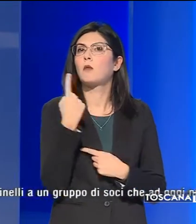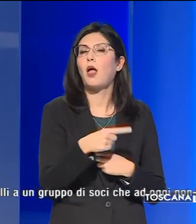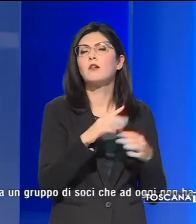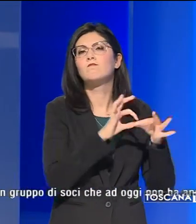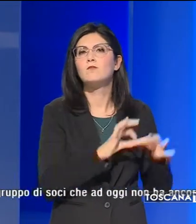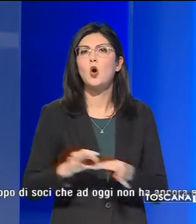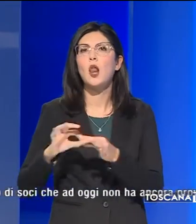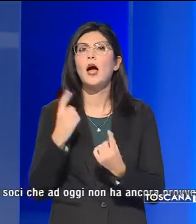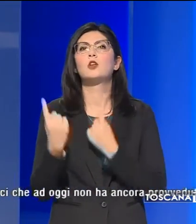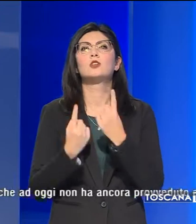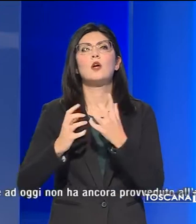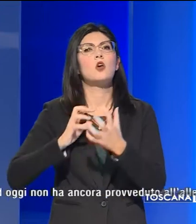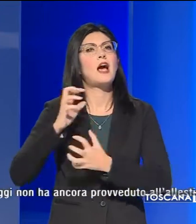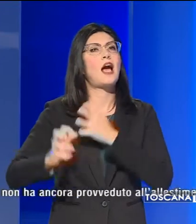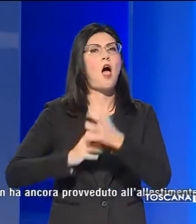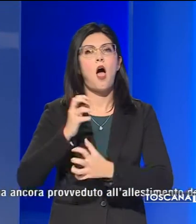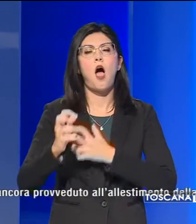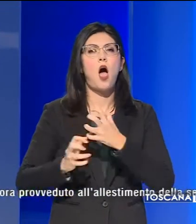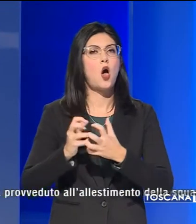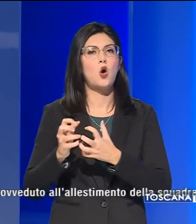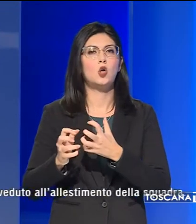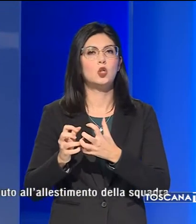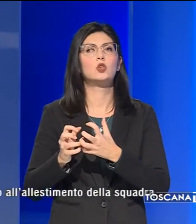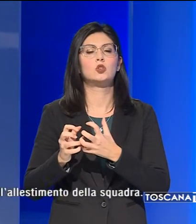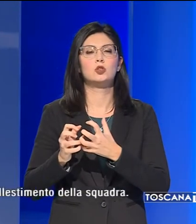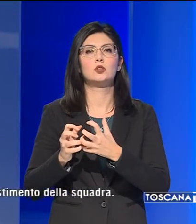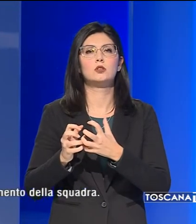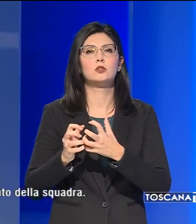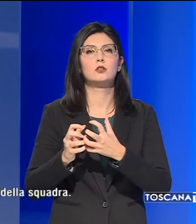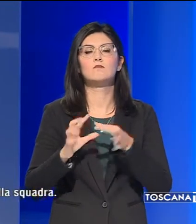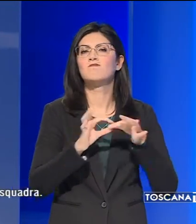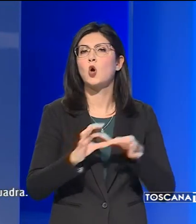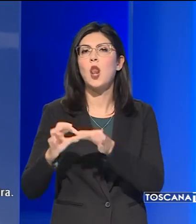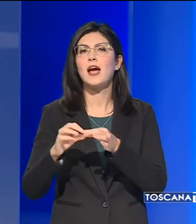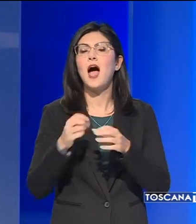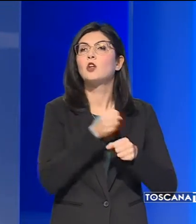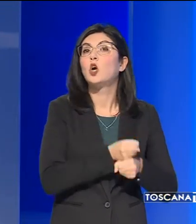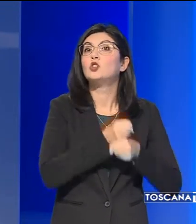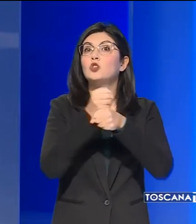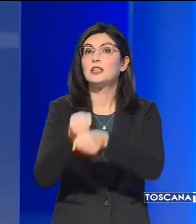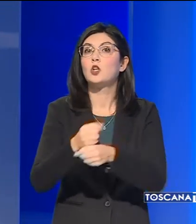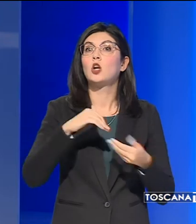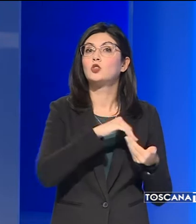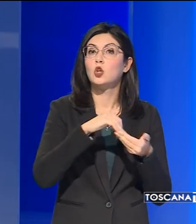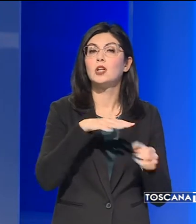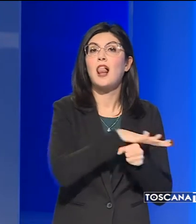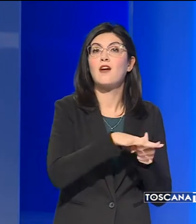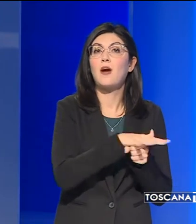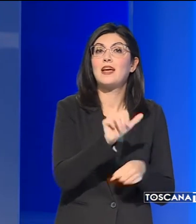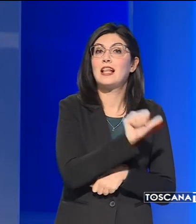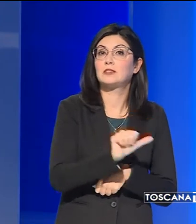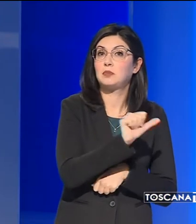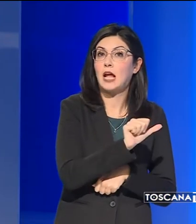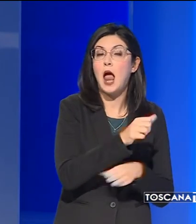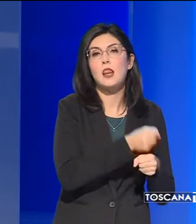vicenda del caos che si è creato dalla cessione societaria da parte della famiglia Spinelli